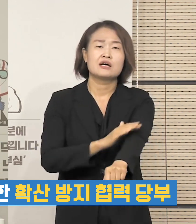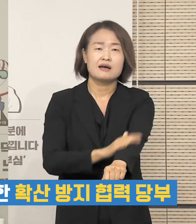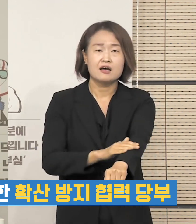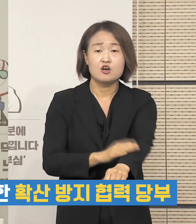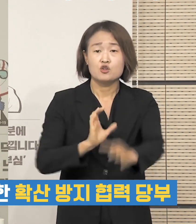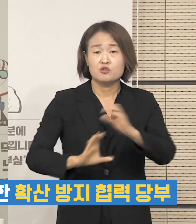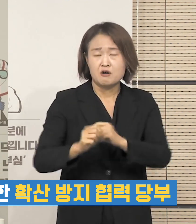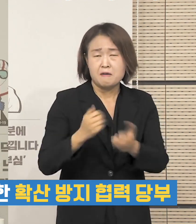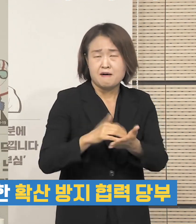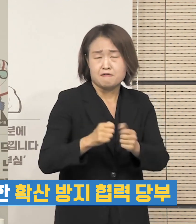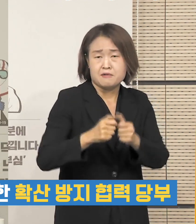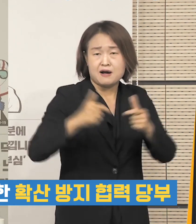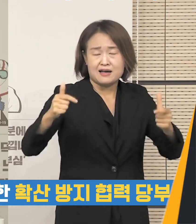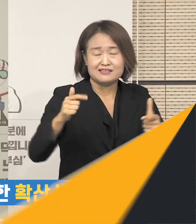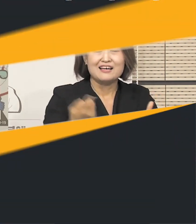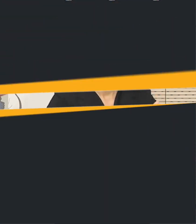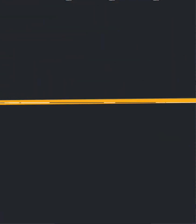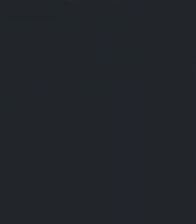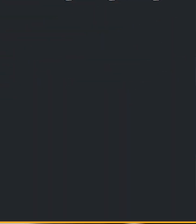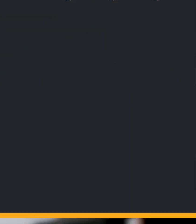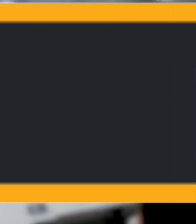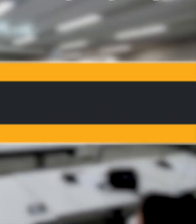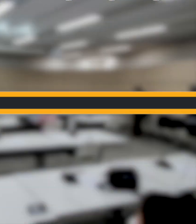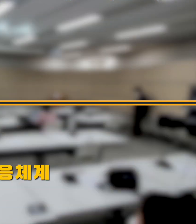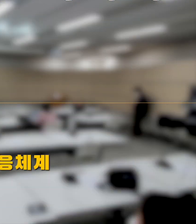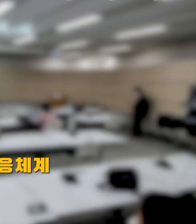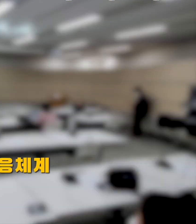확산되지 않도록 협조해 주시기 바랍니다.